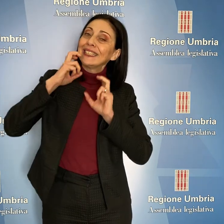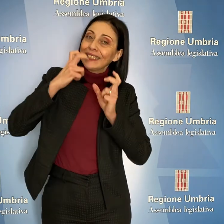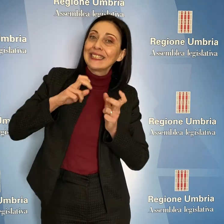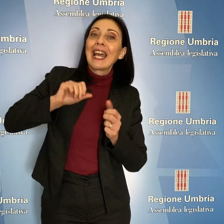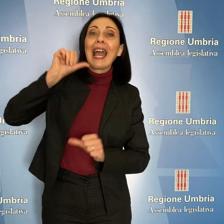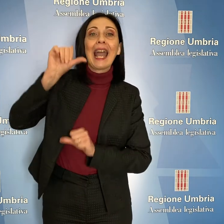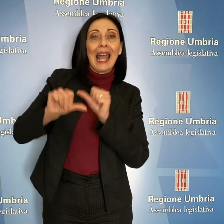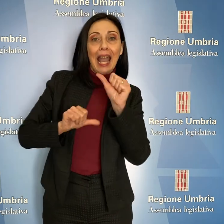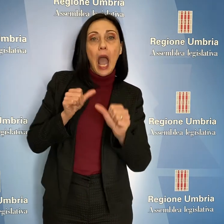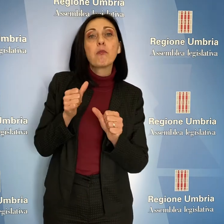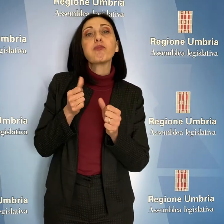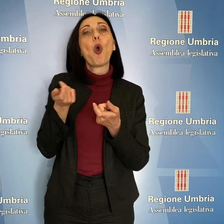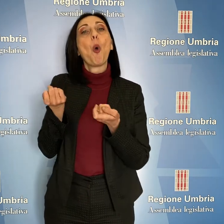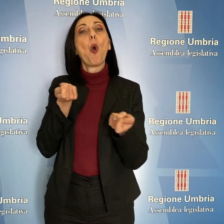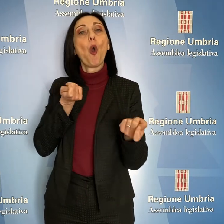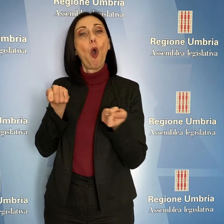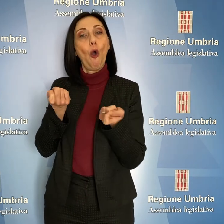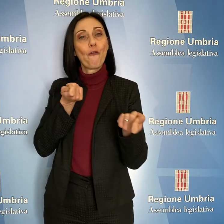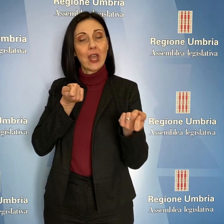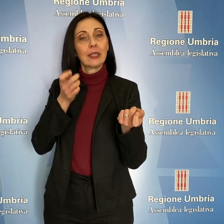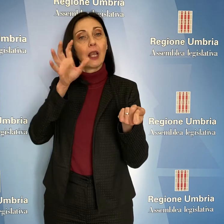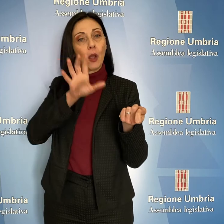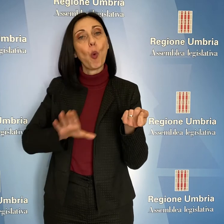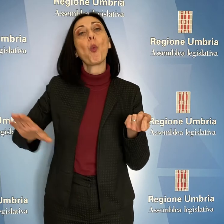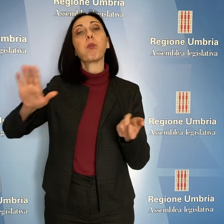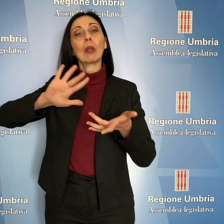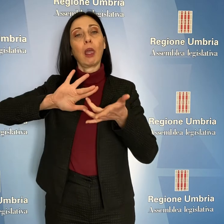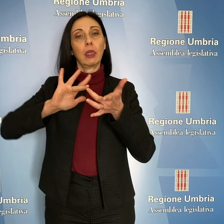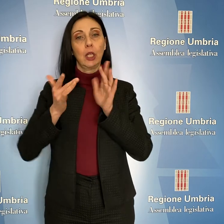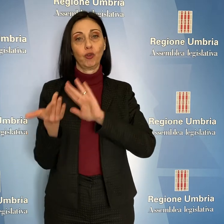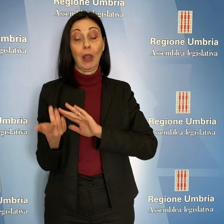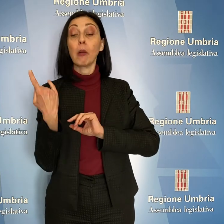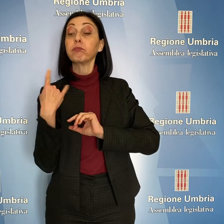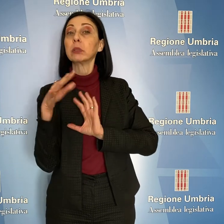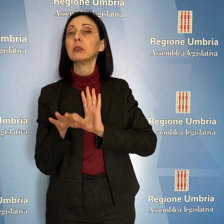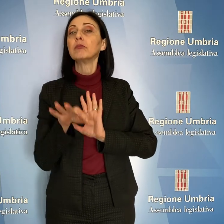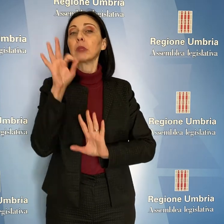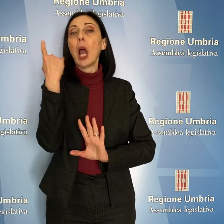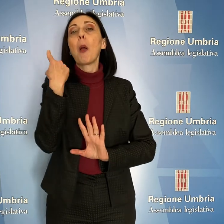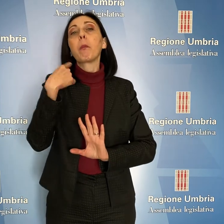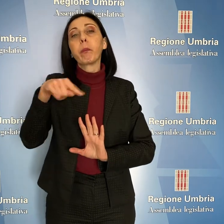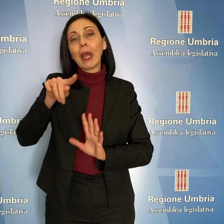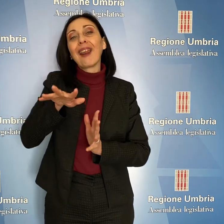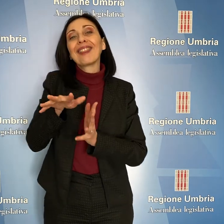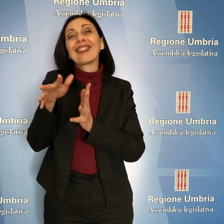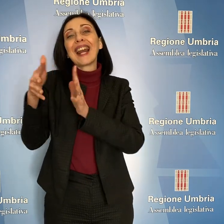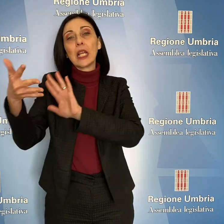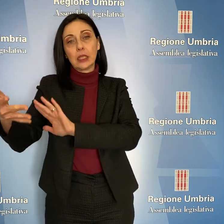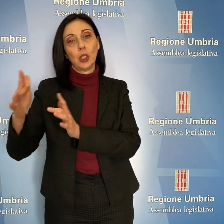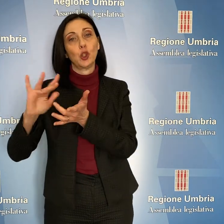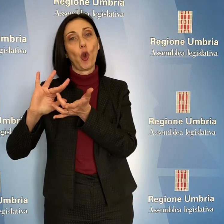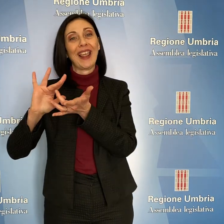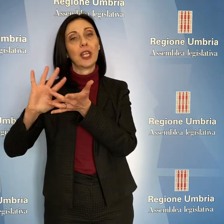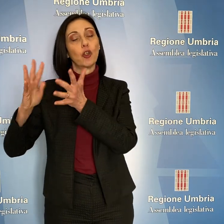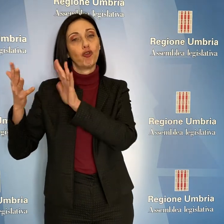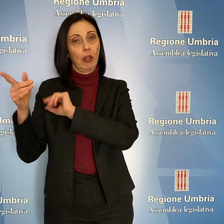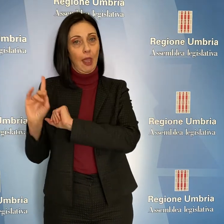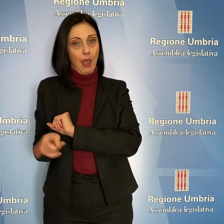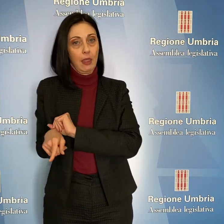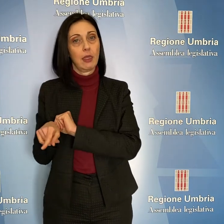digitale, individuata come il soggetto che dovrà guidare il processo di transizione digitale. Va definito un percorso di